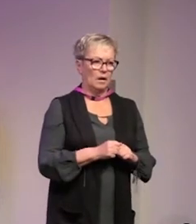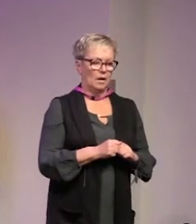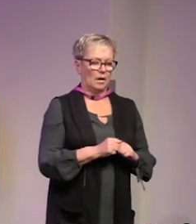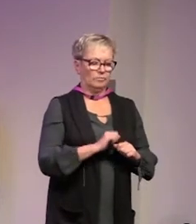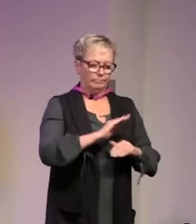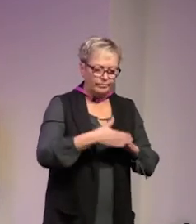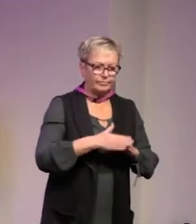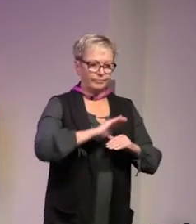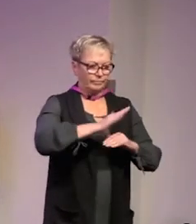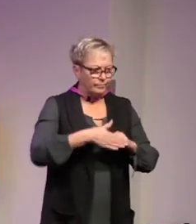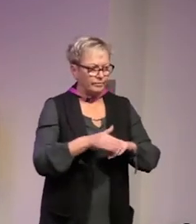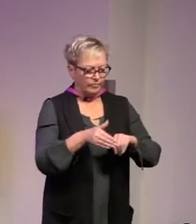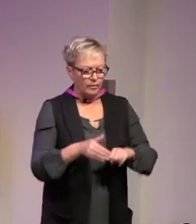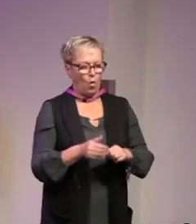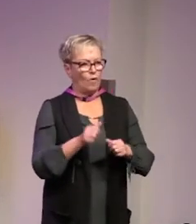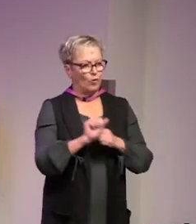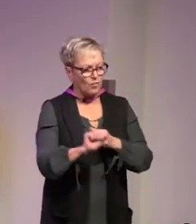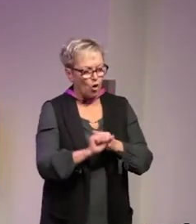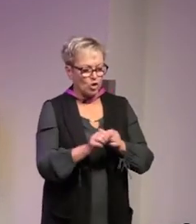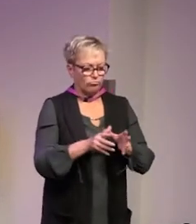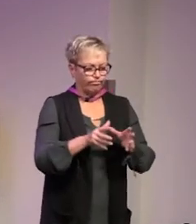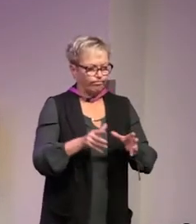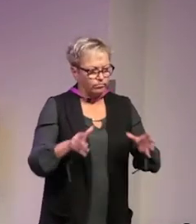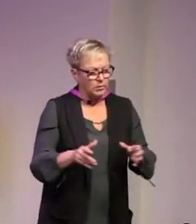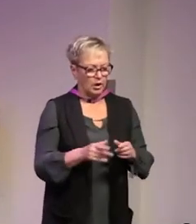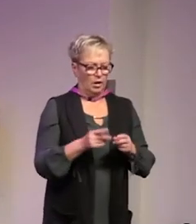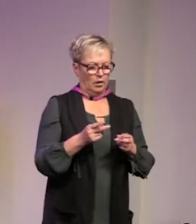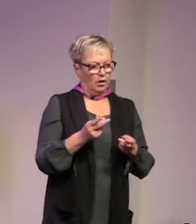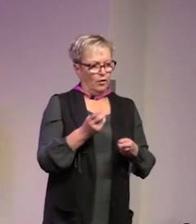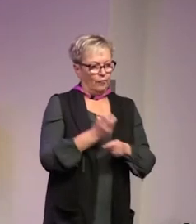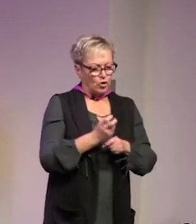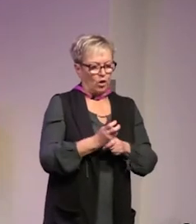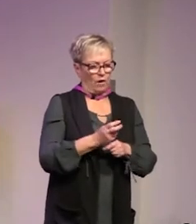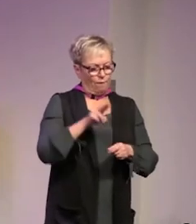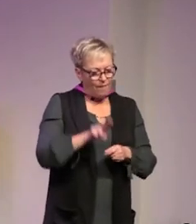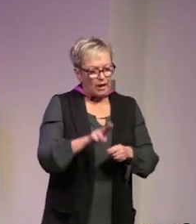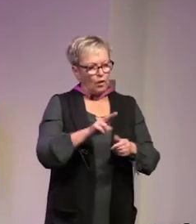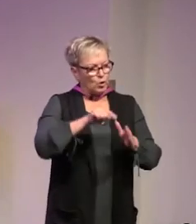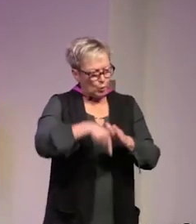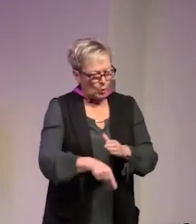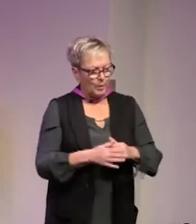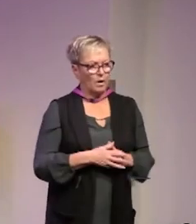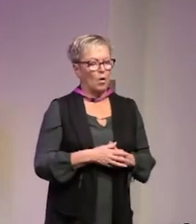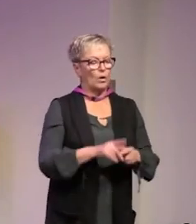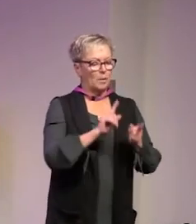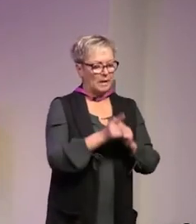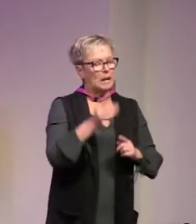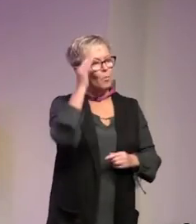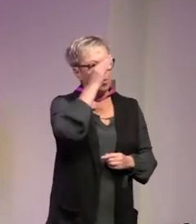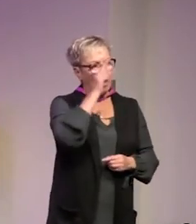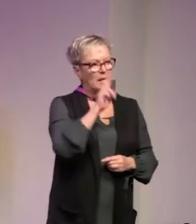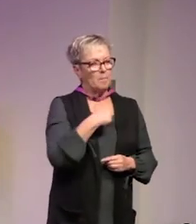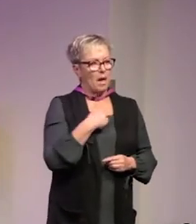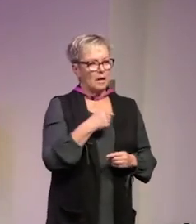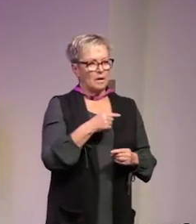reproduceras försvaras byggas ut försöka förverkligas fördjupas och det blir